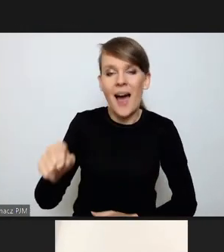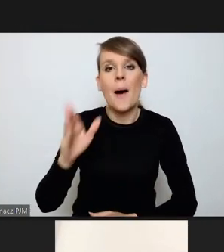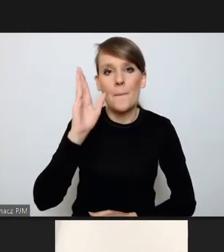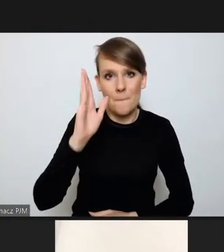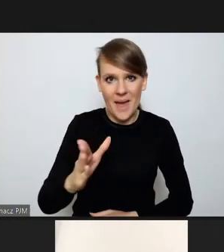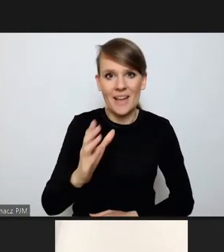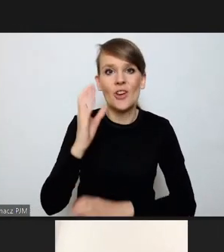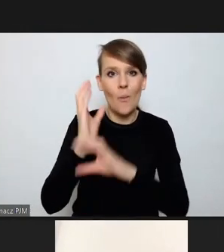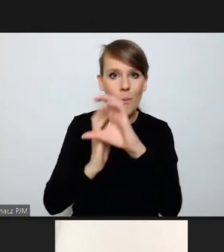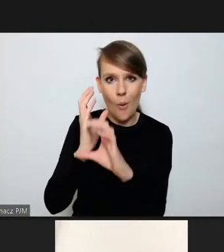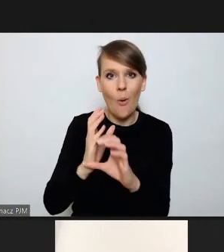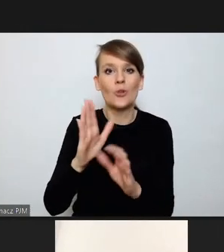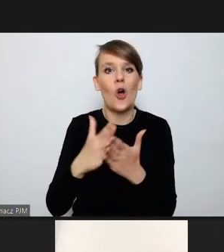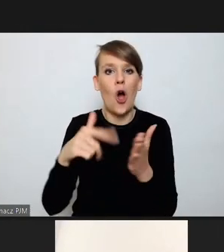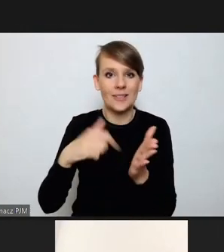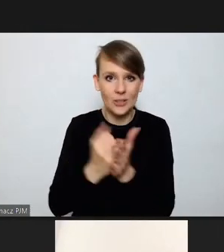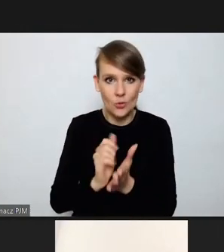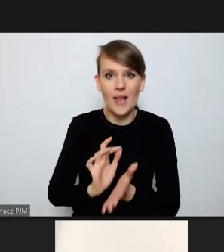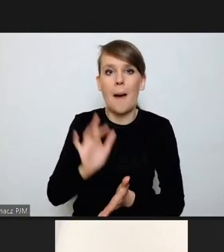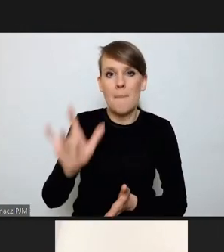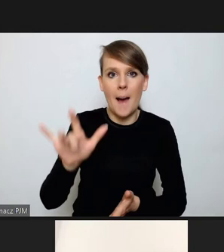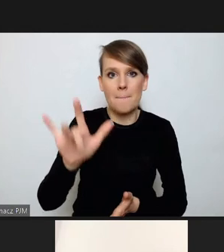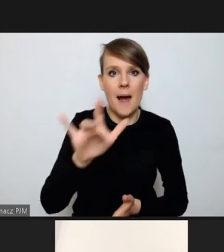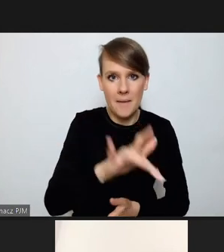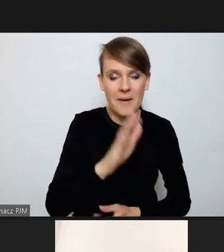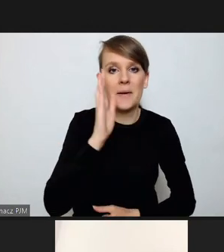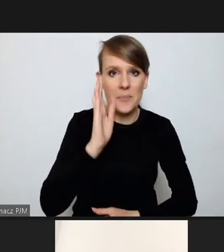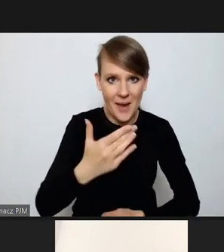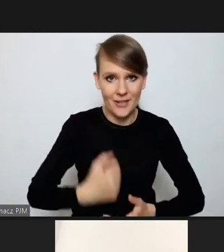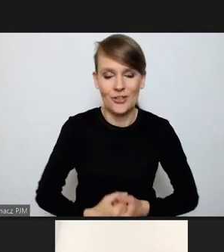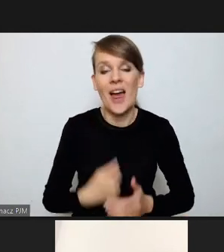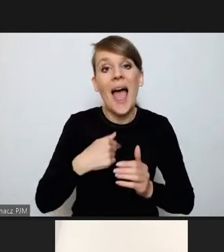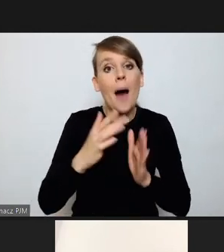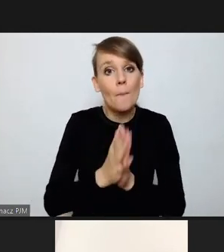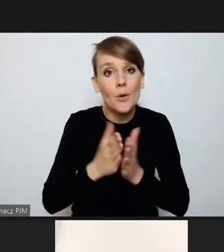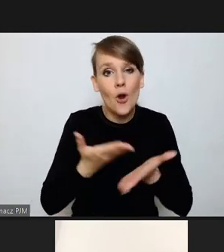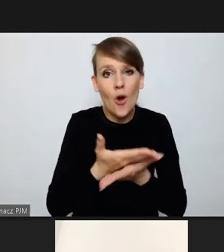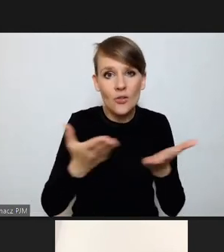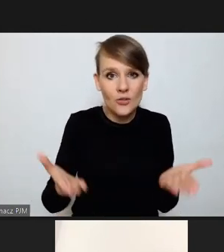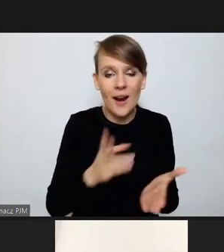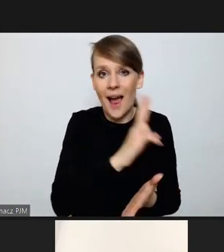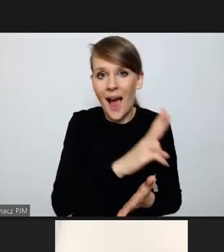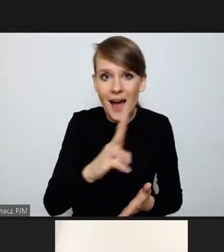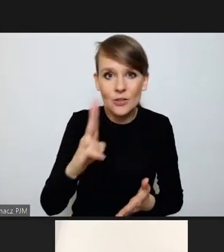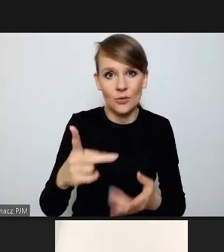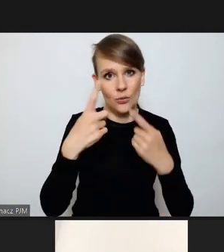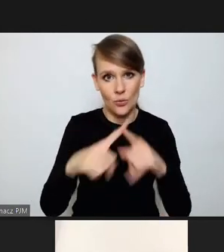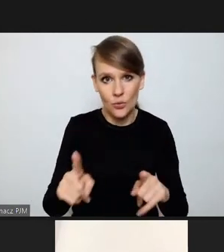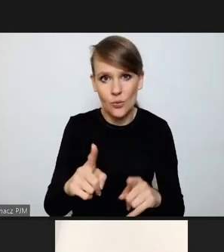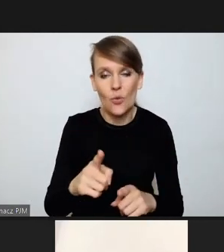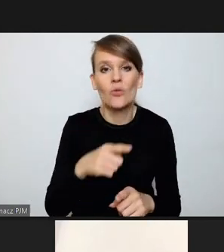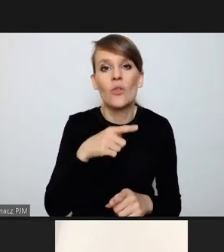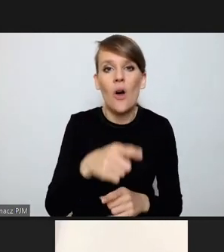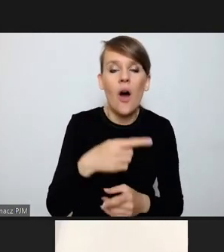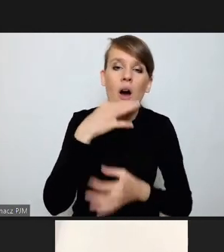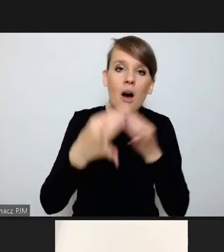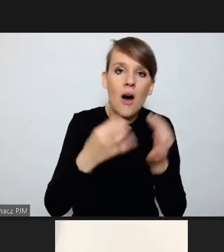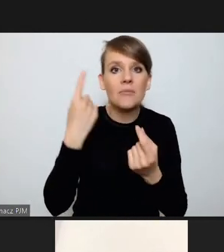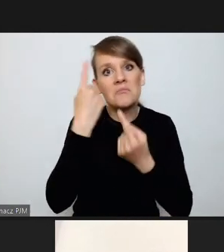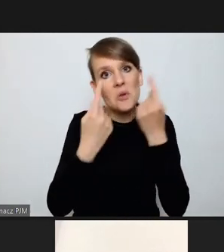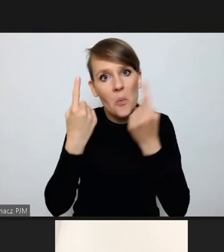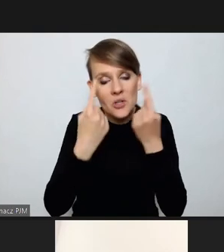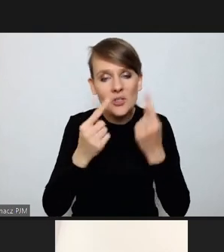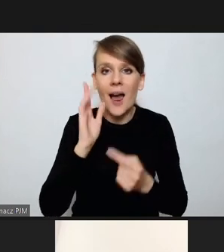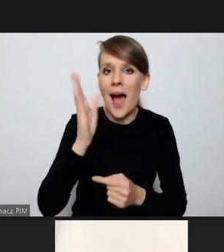i tur dojedzie. Ja bym Państwa poprosił o kilka słów każdego z Państwa komentarza, refleksji, a później bym